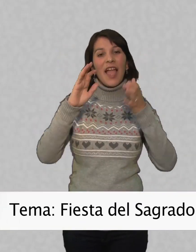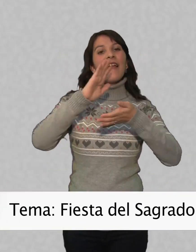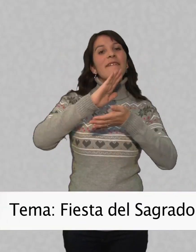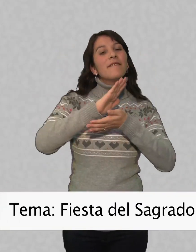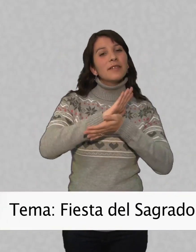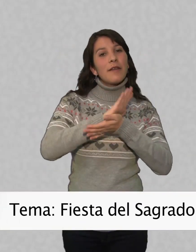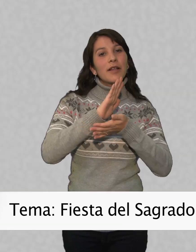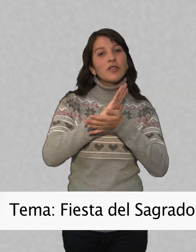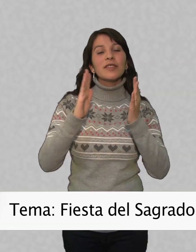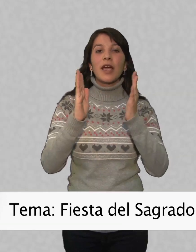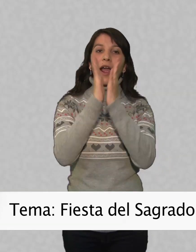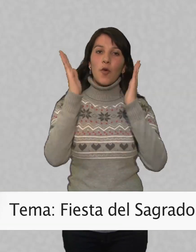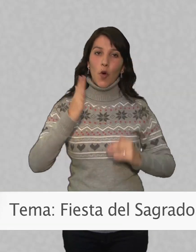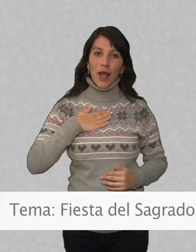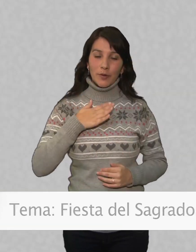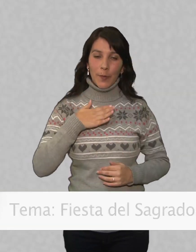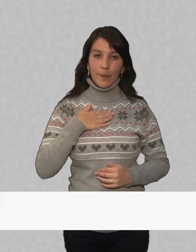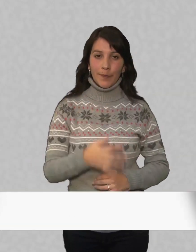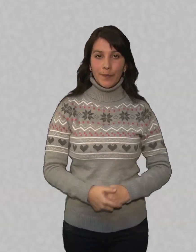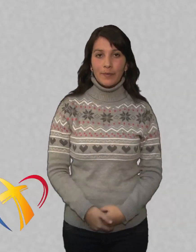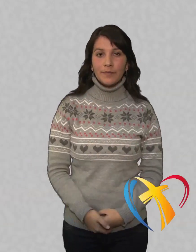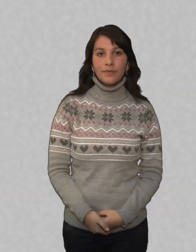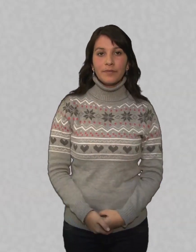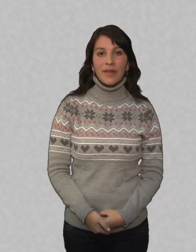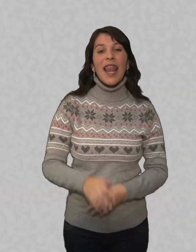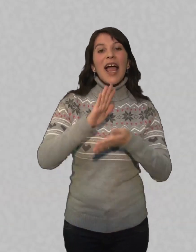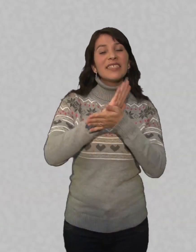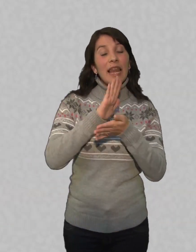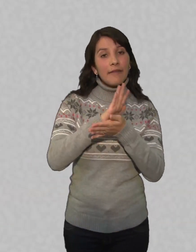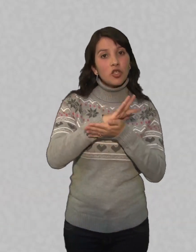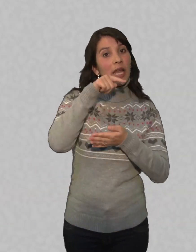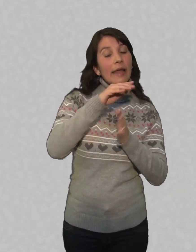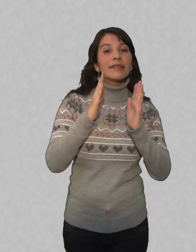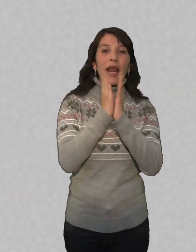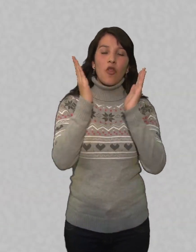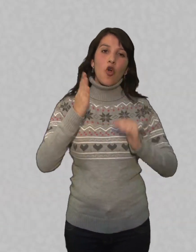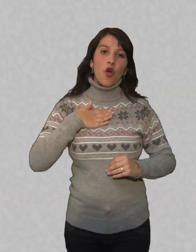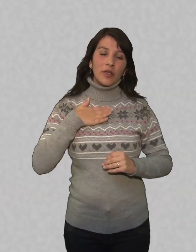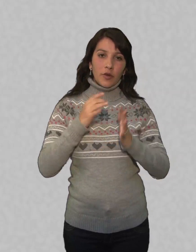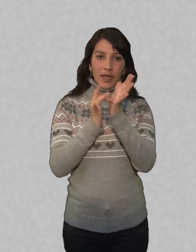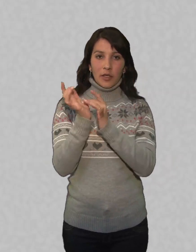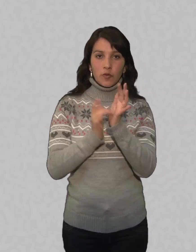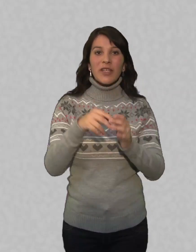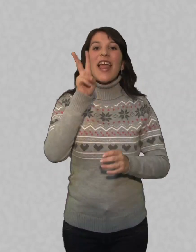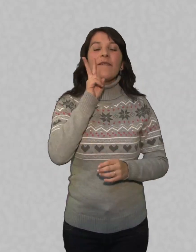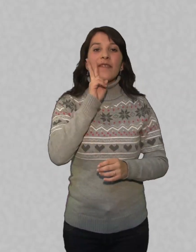Fiesta del Sagrado Corazón La celebración del Sagrado Corazón de Jesús es el viernes